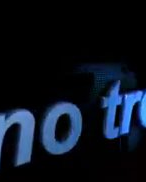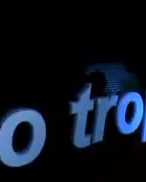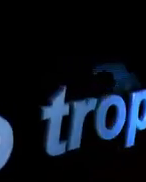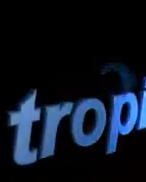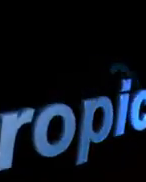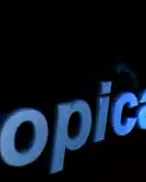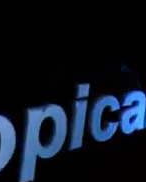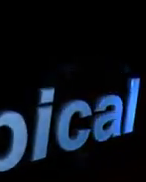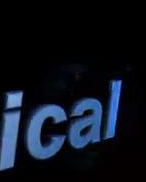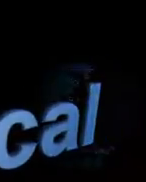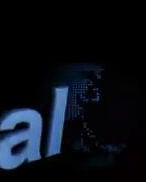El Teatro flamenco de Belén Málaga.